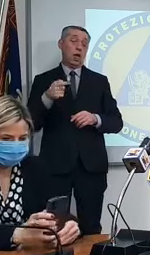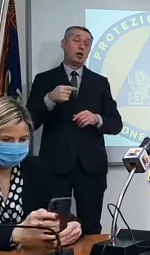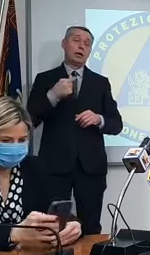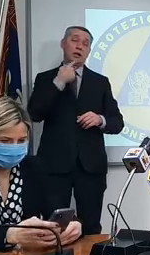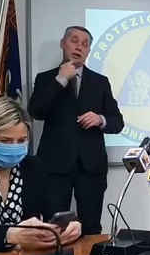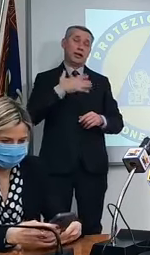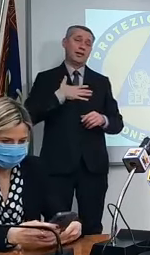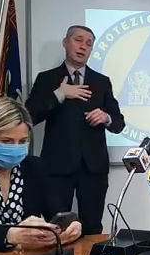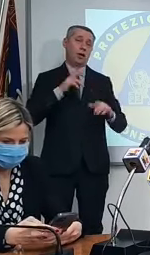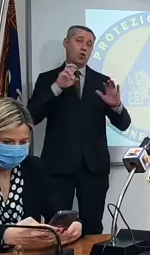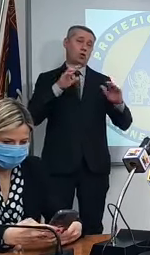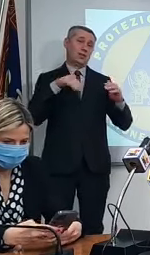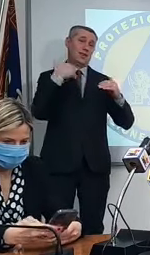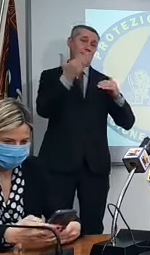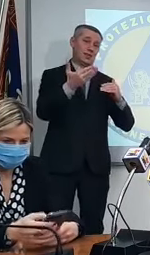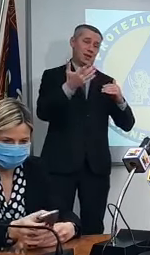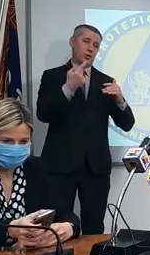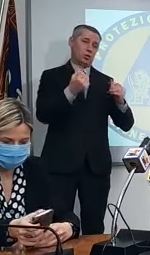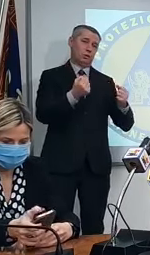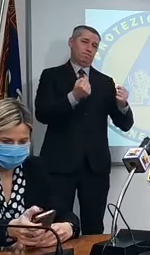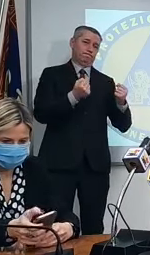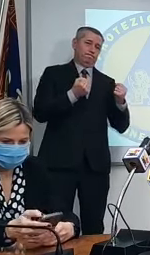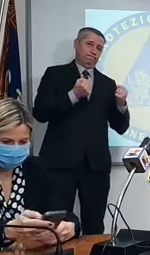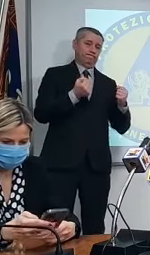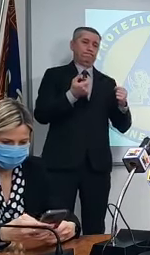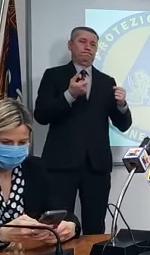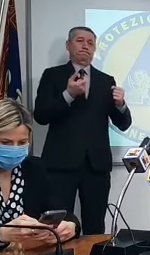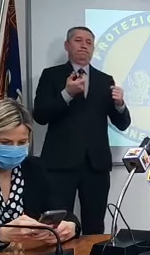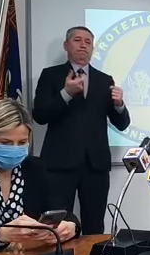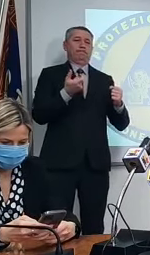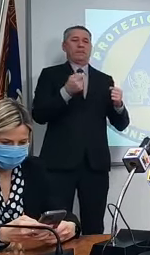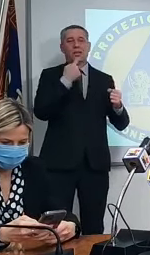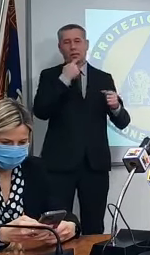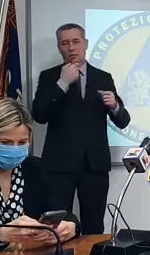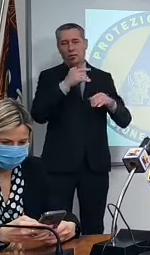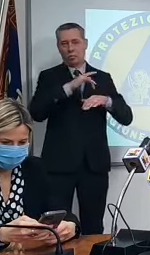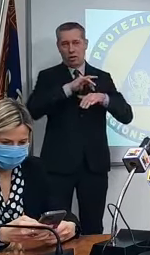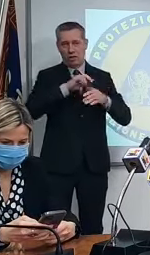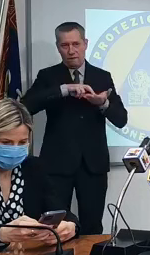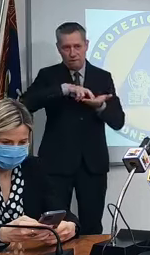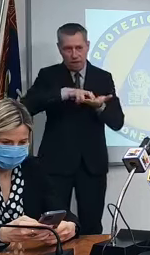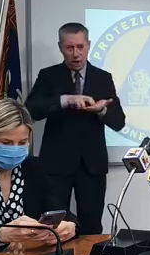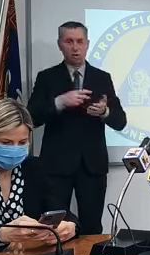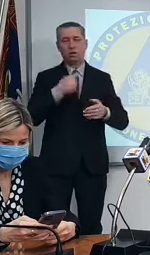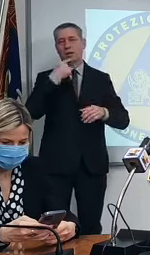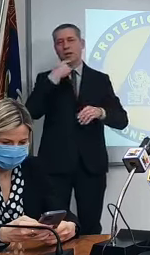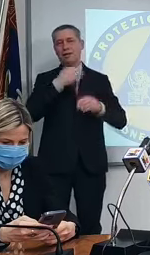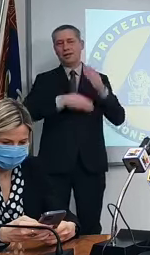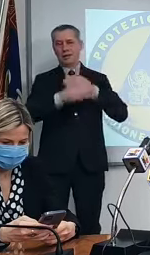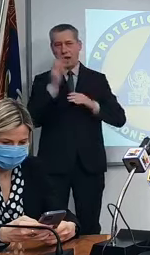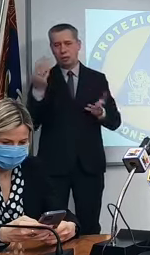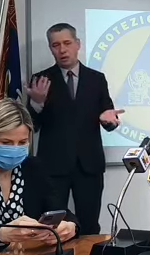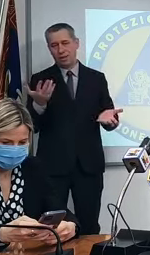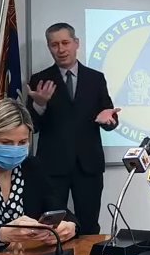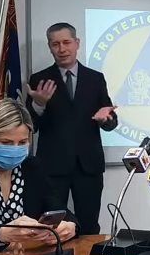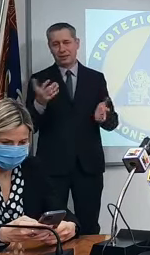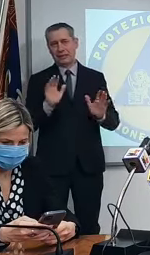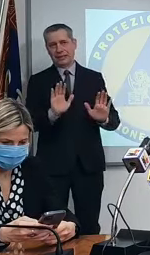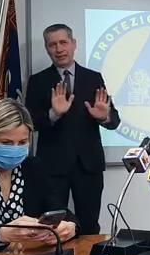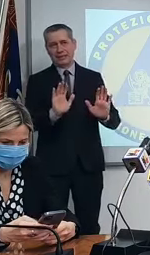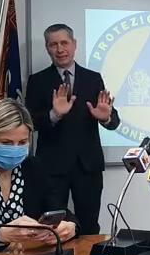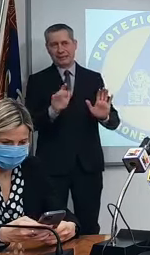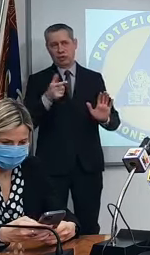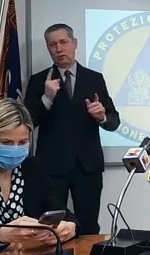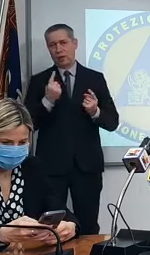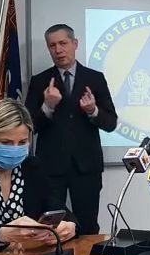80, per le comorbidità, per i fragili, per le disabilità. Perché anche lì si sta presto a guardare i numeri. Ma bisogna sapere anche